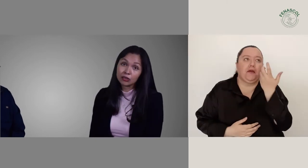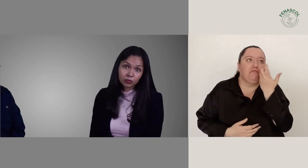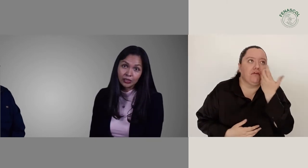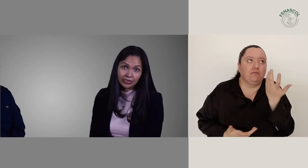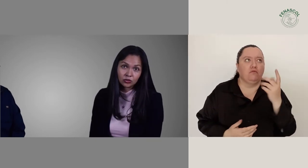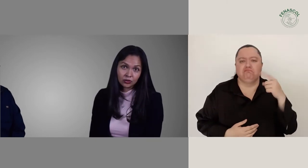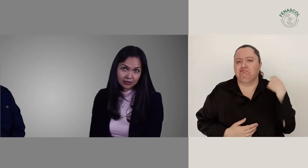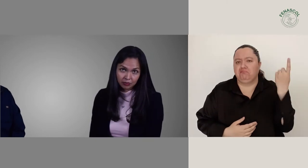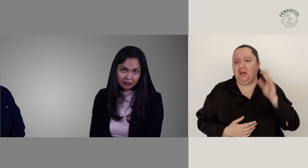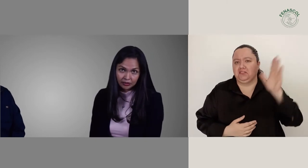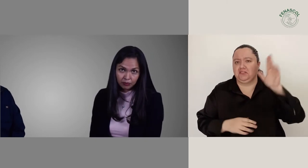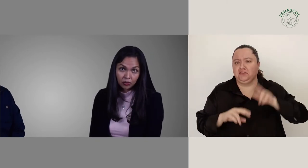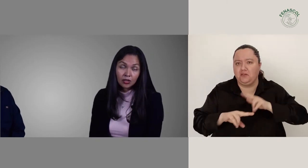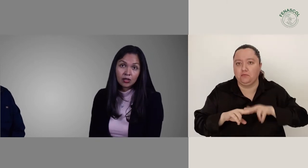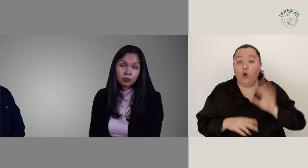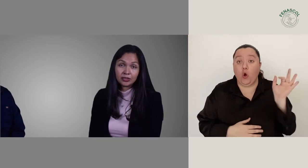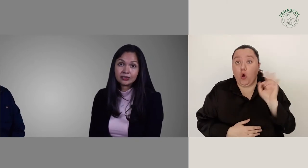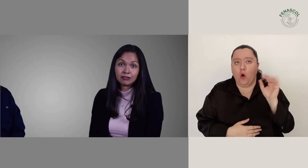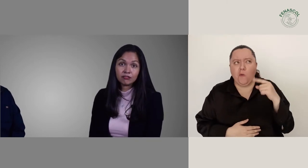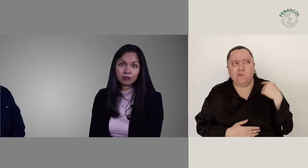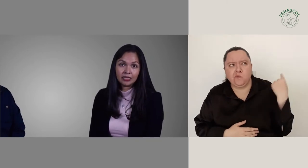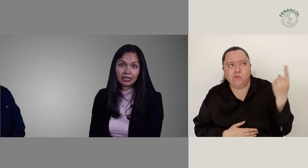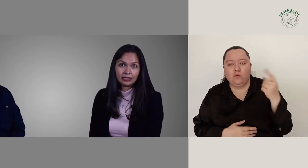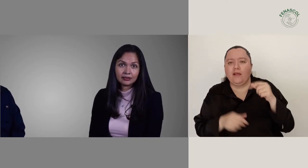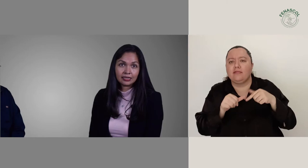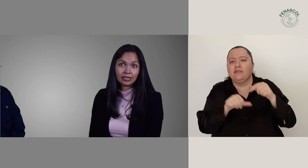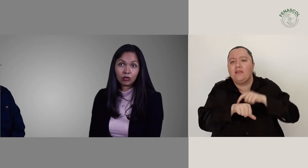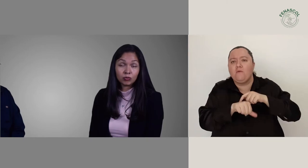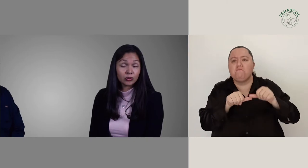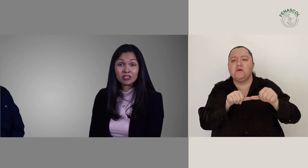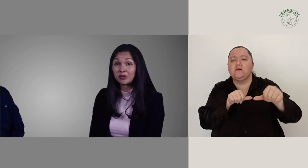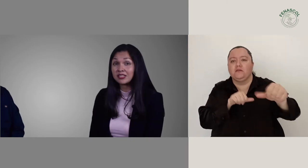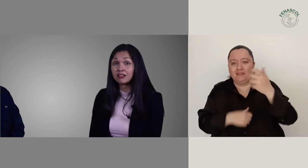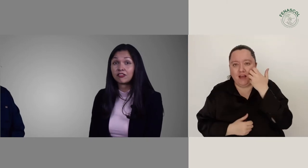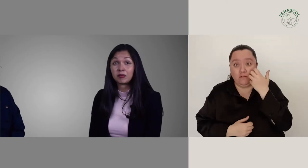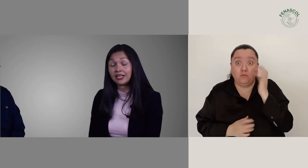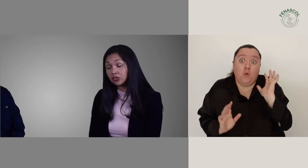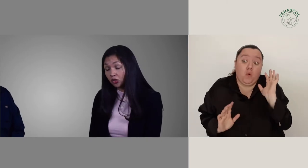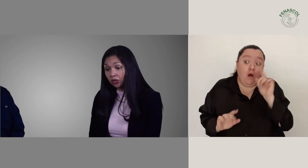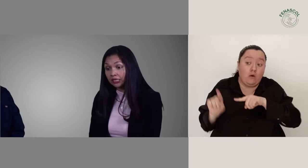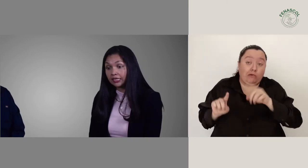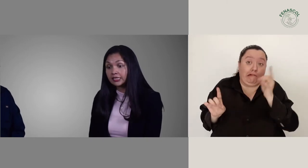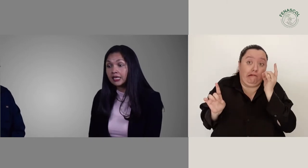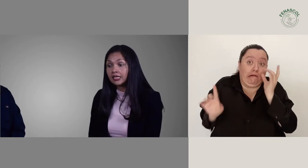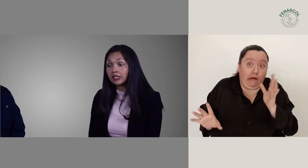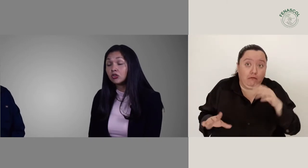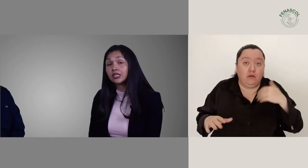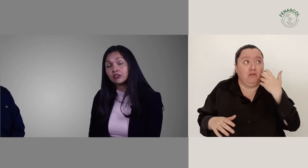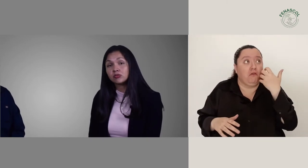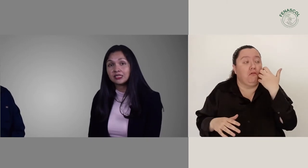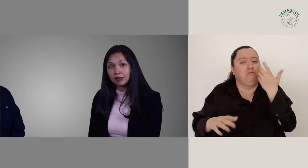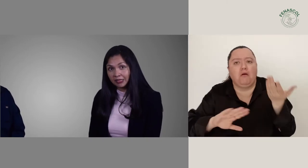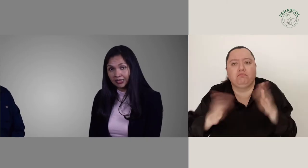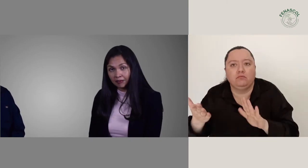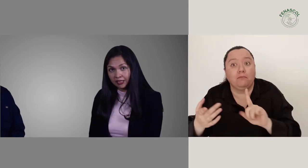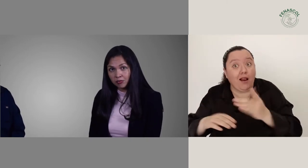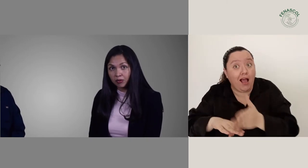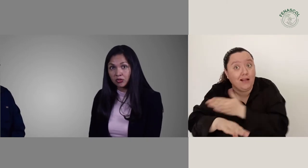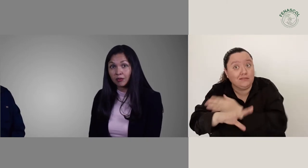comunicación desde el principio. Pueden ser enfermedades comunes, pueden ser enfermedades crónicas y en los casos más lamentables podemos hablar